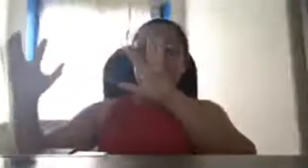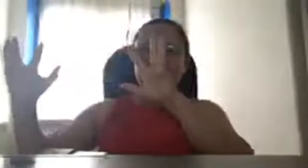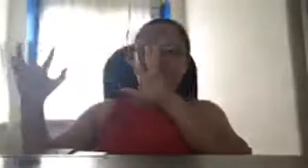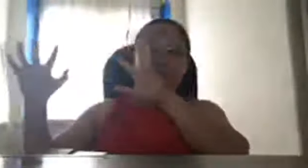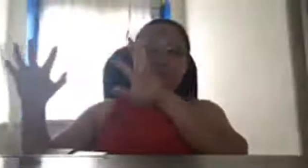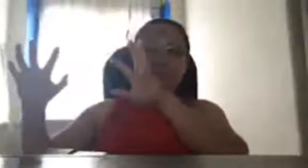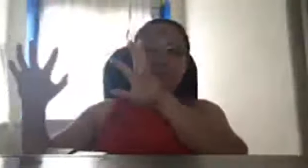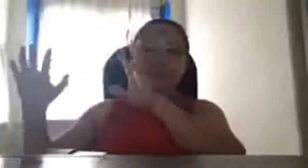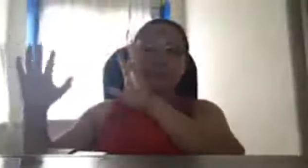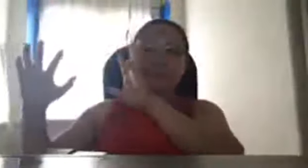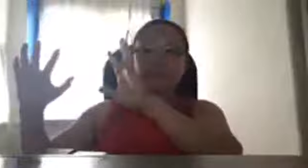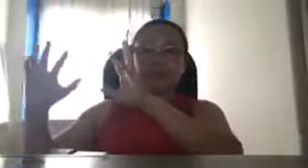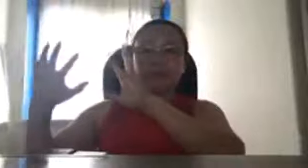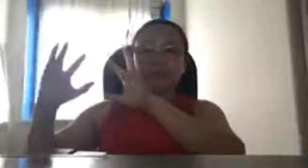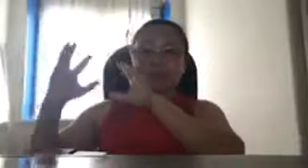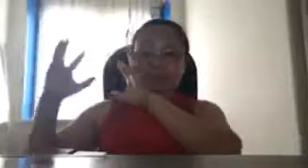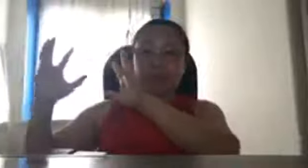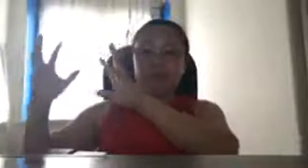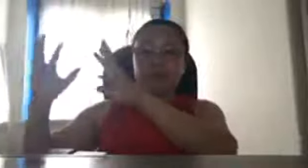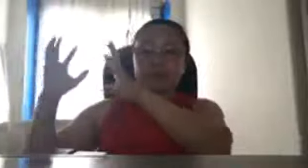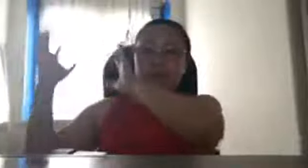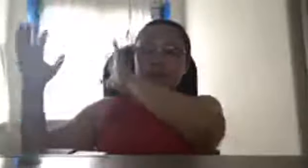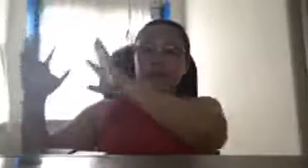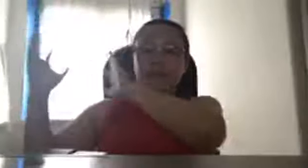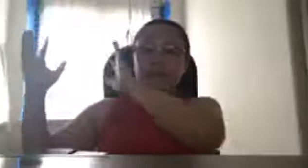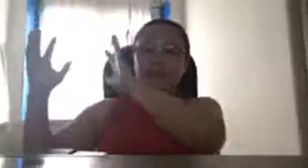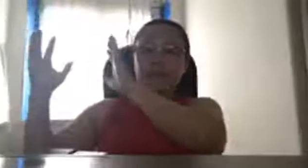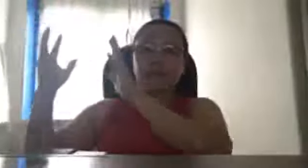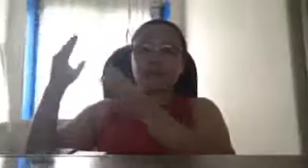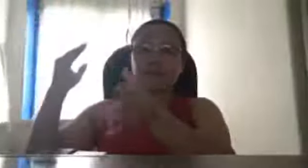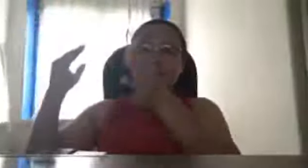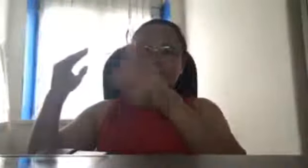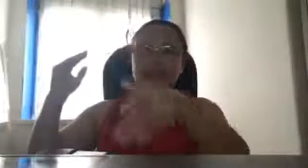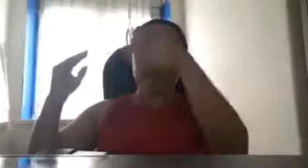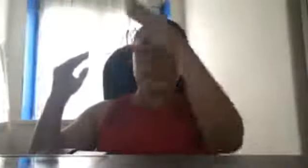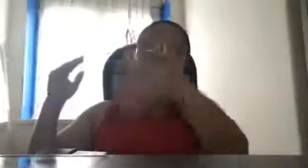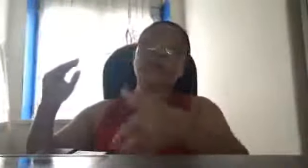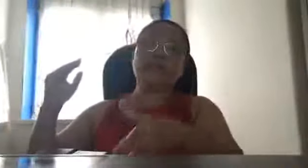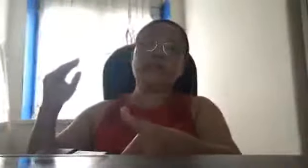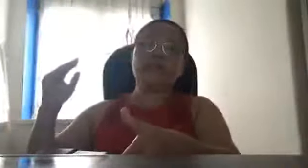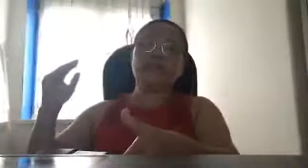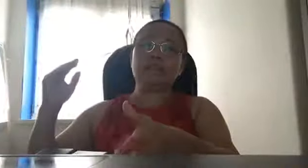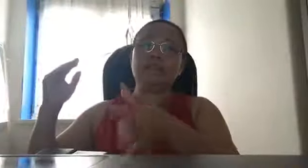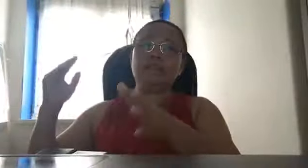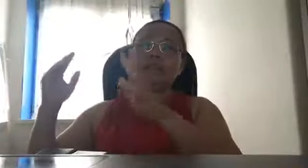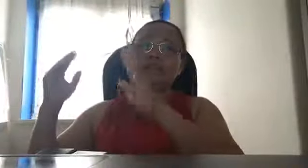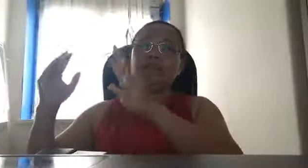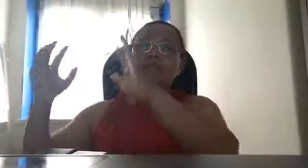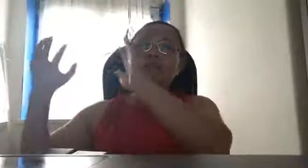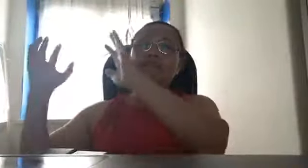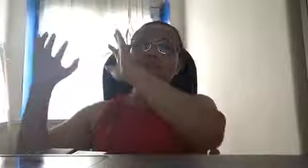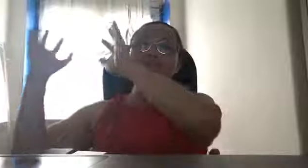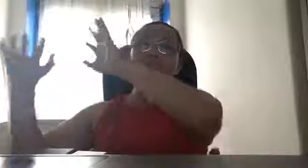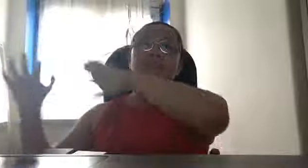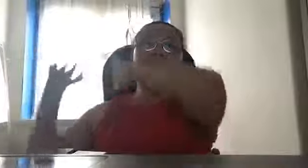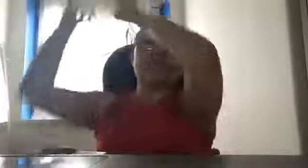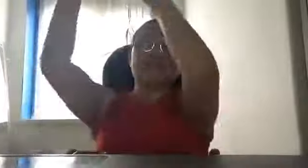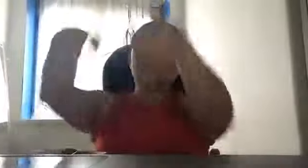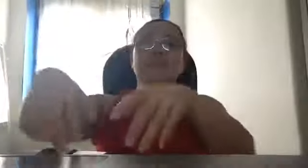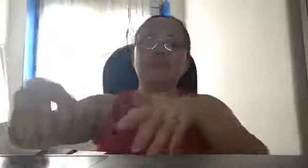equipment na yan ng trays i-tree-trays nila kung saan nanggaling e kung nanggaling yan sa Philippines e di pa babalikin ng China papuntang